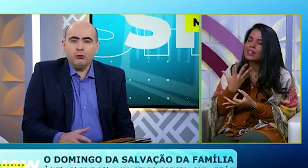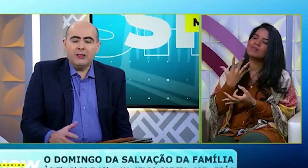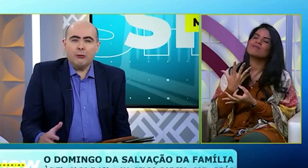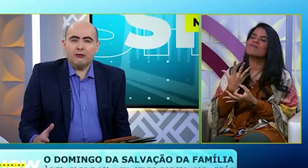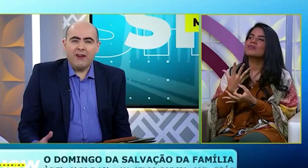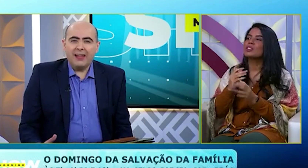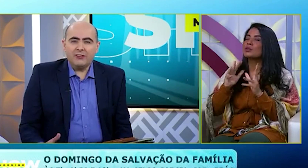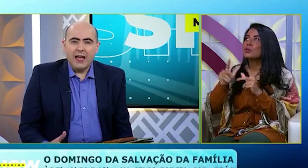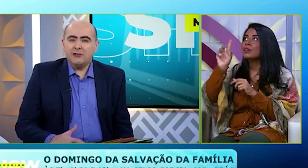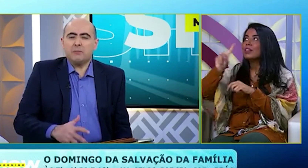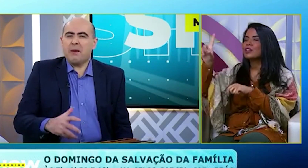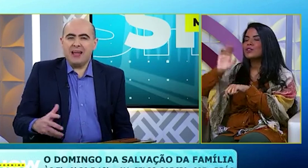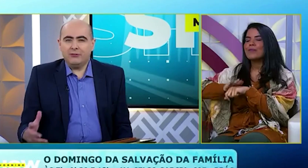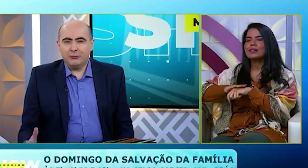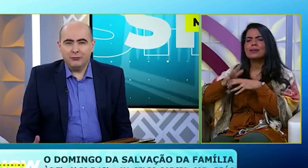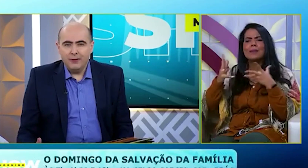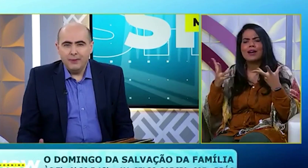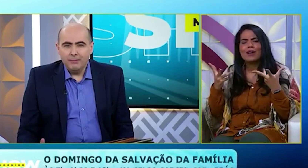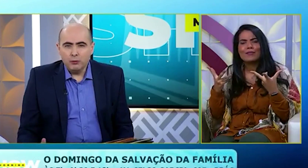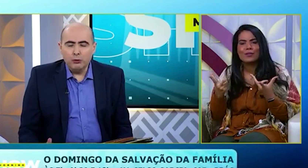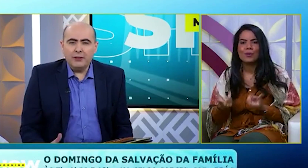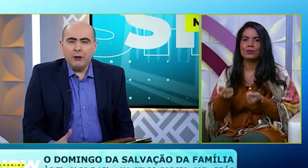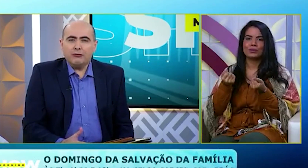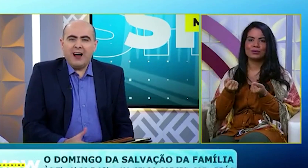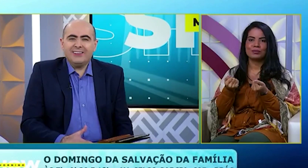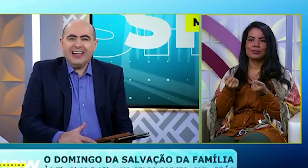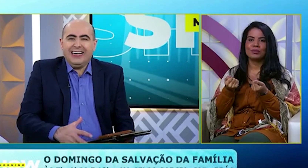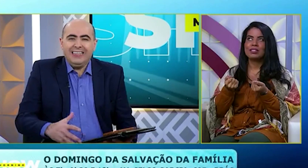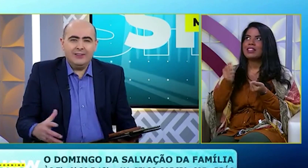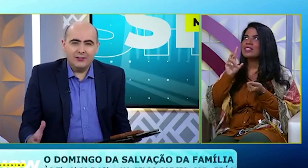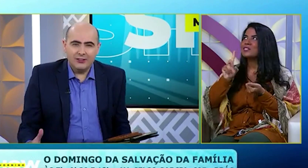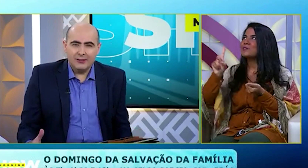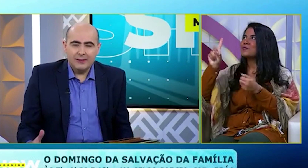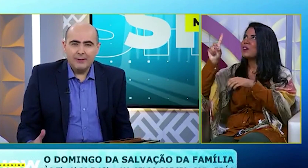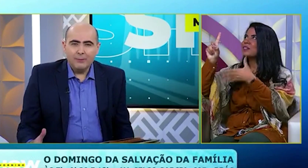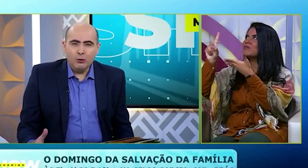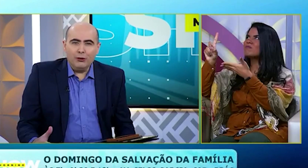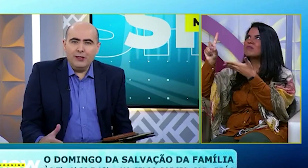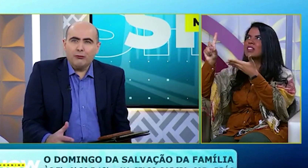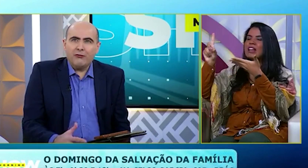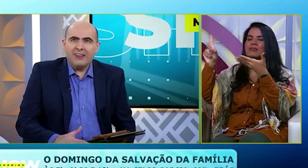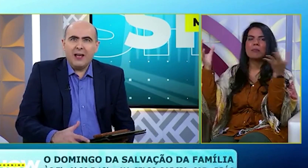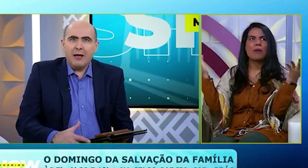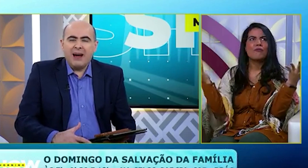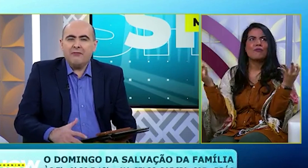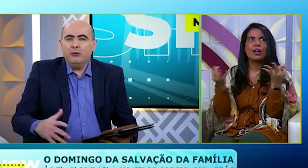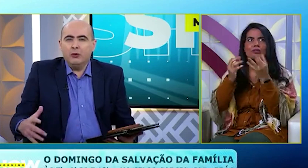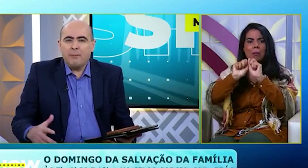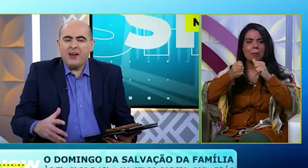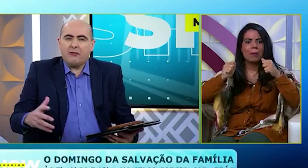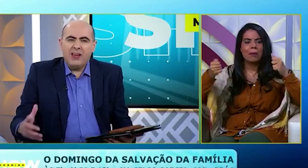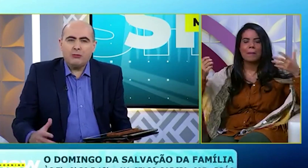Tudo que Deus faz É esplêndido. Tudo que Deus faz É grande. Tudo que Deus faz É